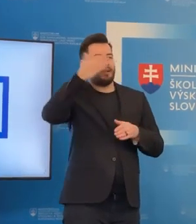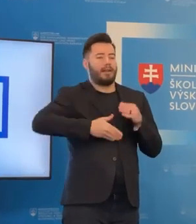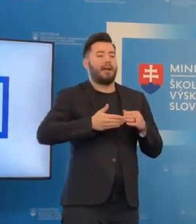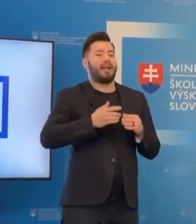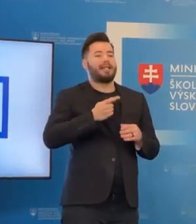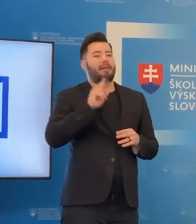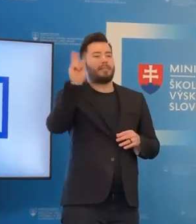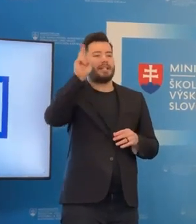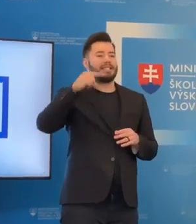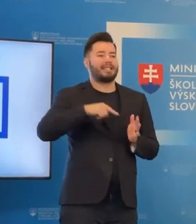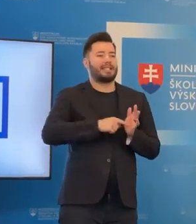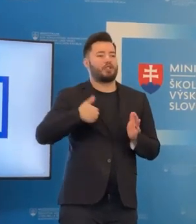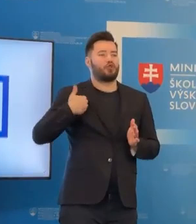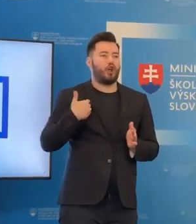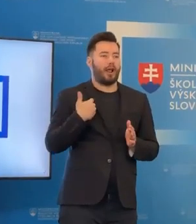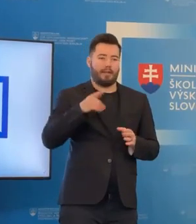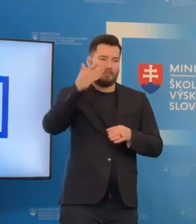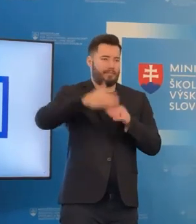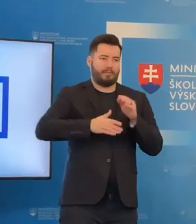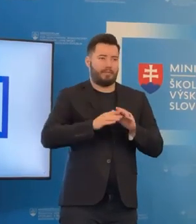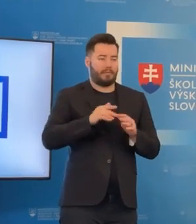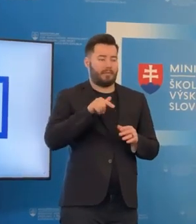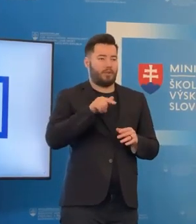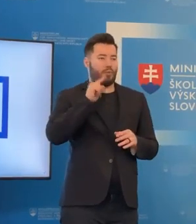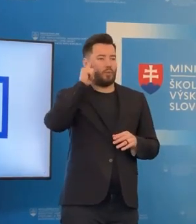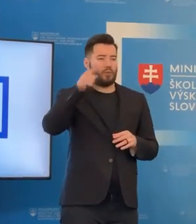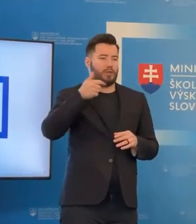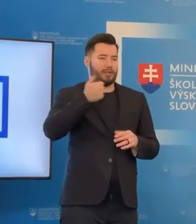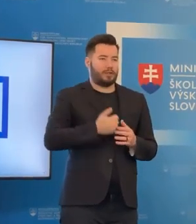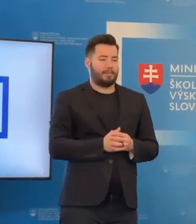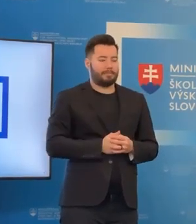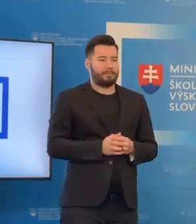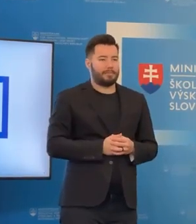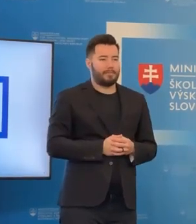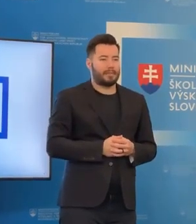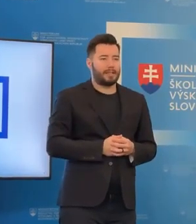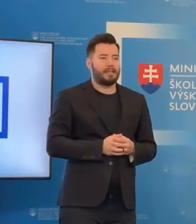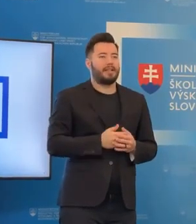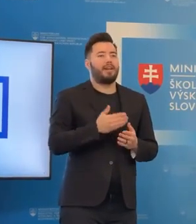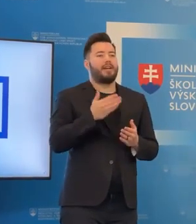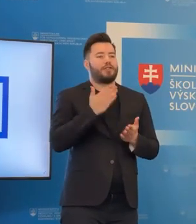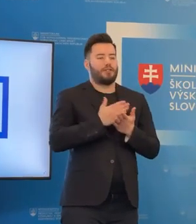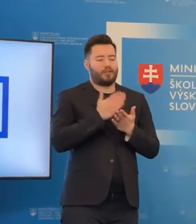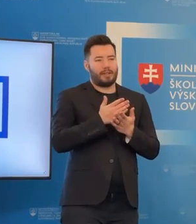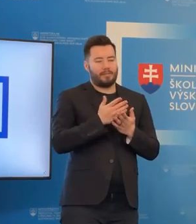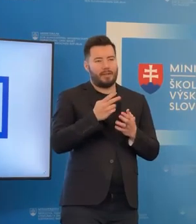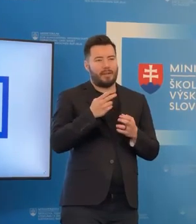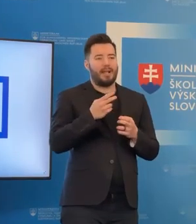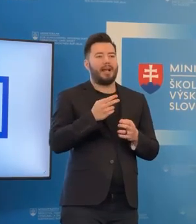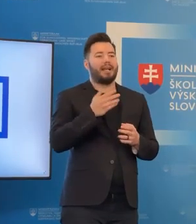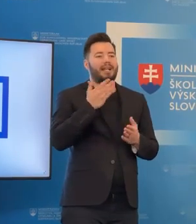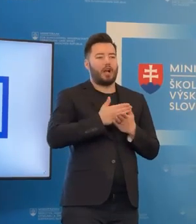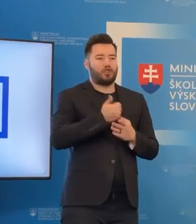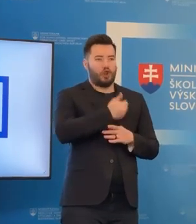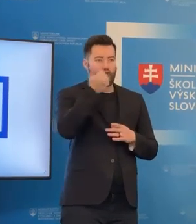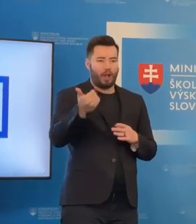hlavný problém, že každý rok pred príjmačkami je určený plán výkonov. To znamená, že my vieme, koľko